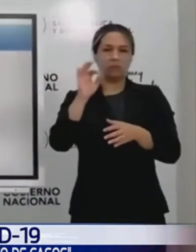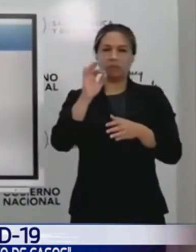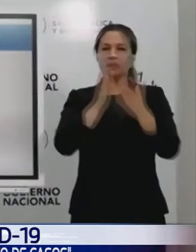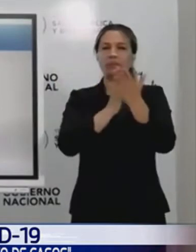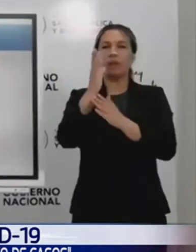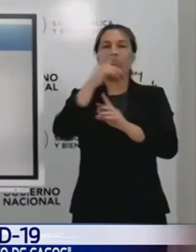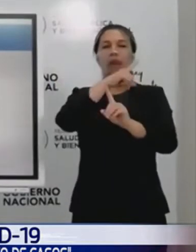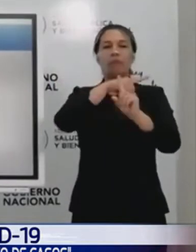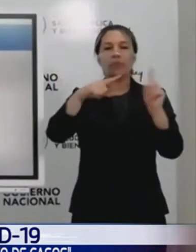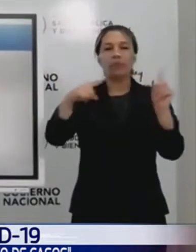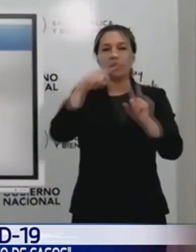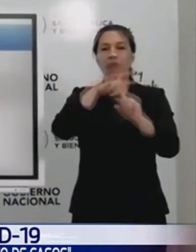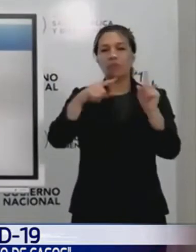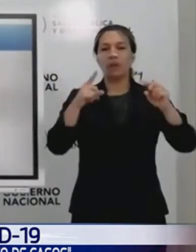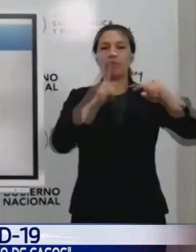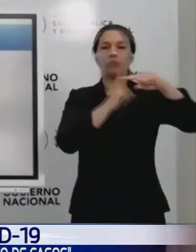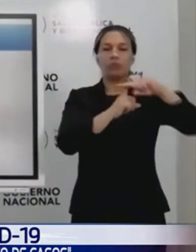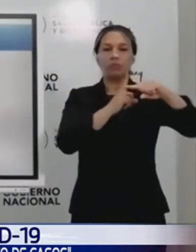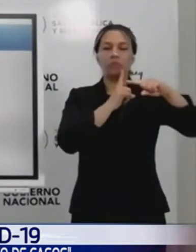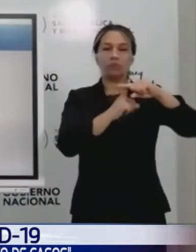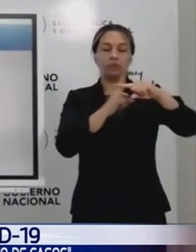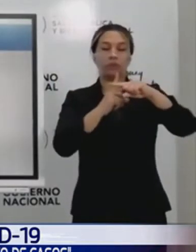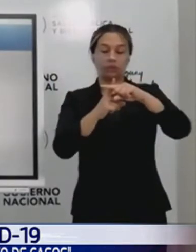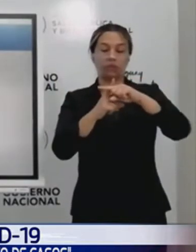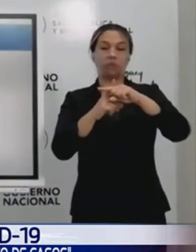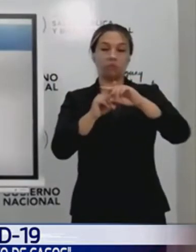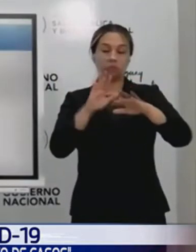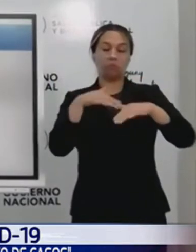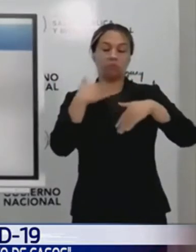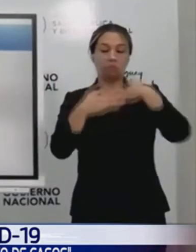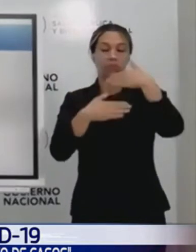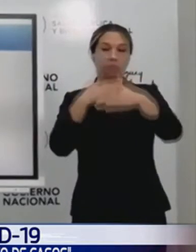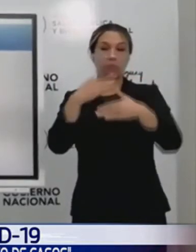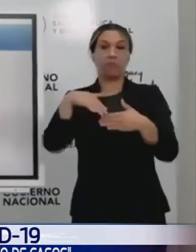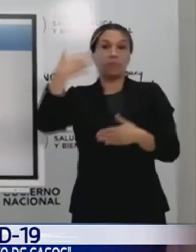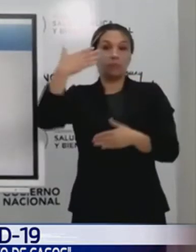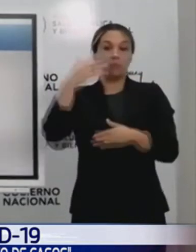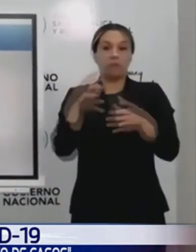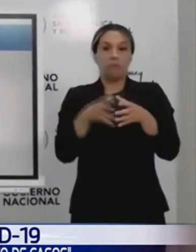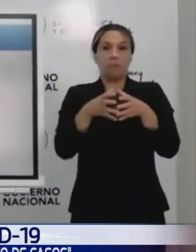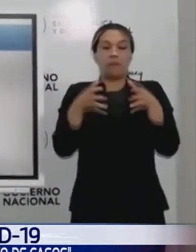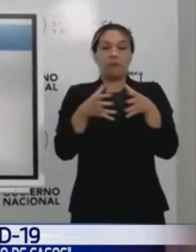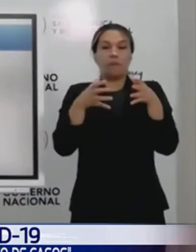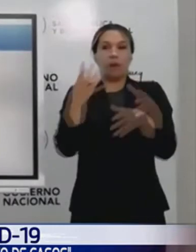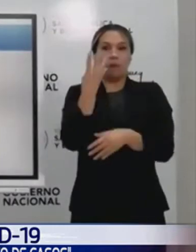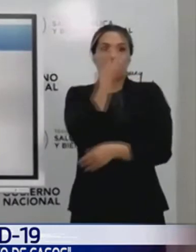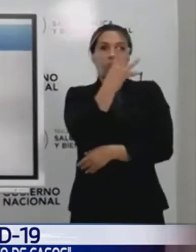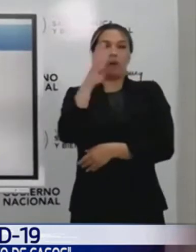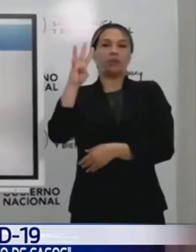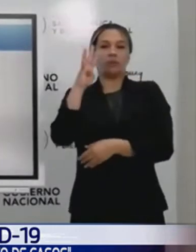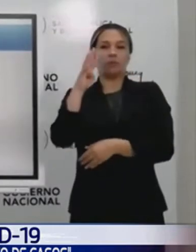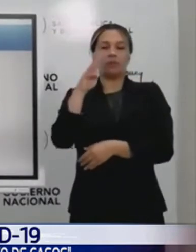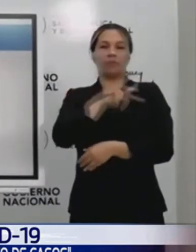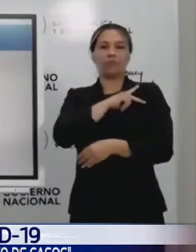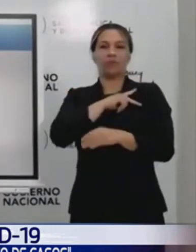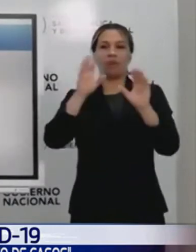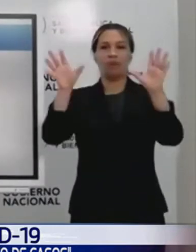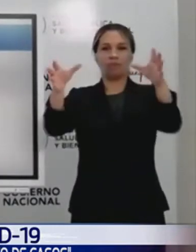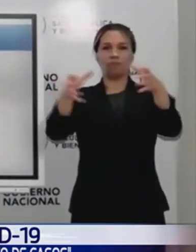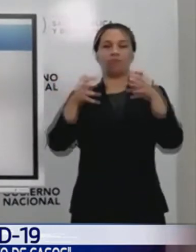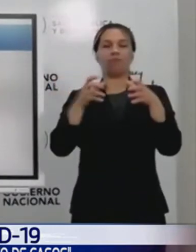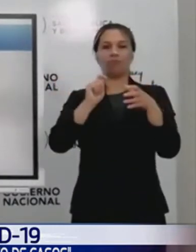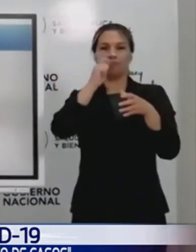de los casos eran positivos. A medida que fue aumentando la demanda del testeo, llegamos a los 4.000. Y nuestra